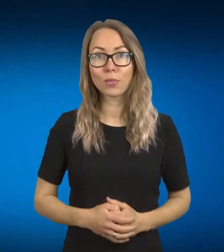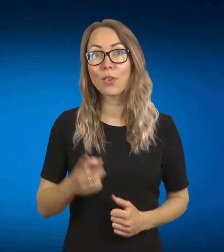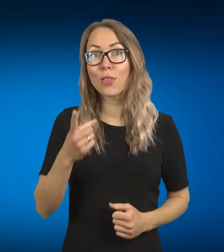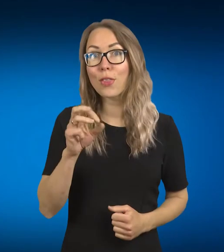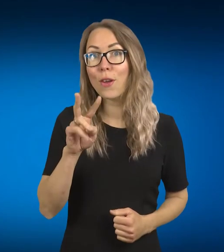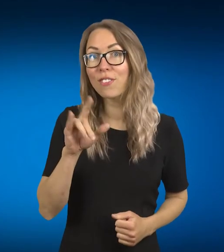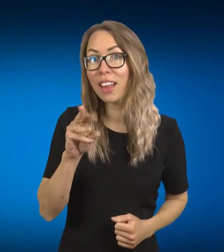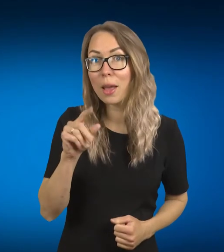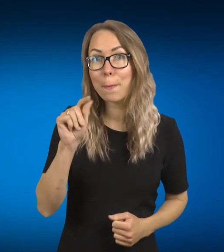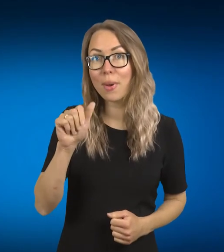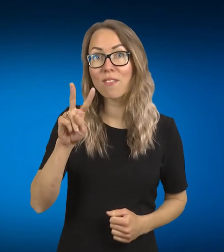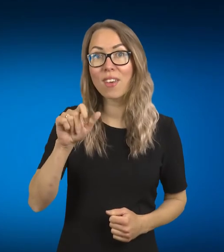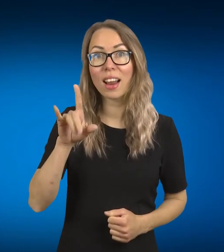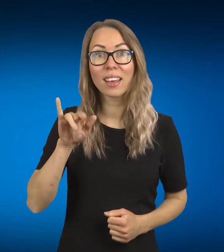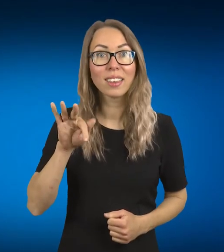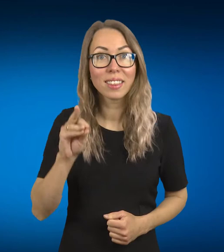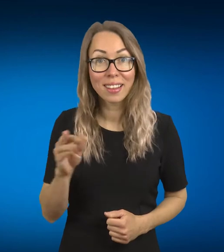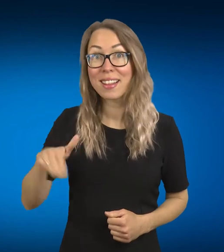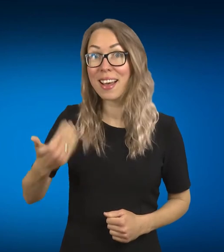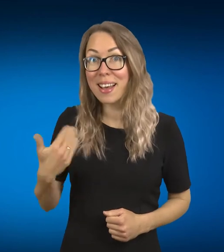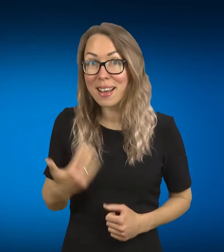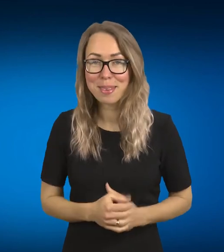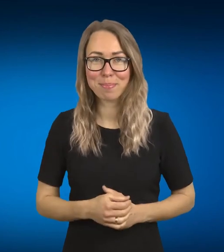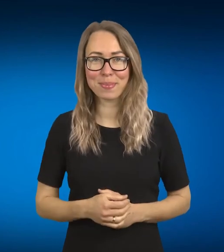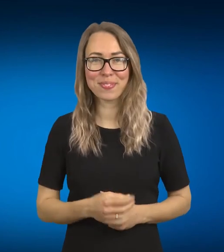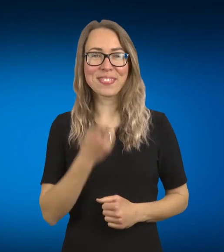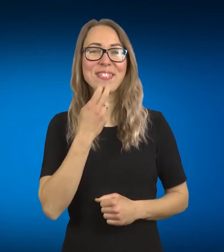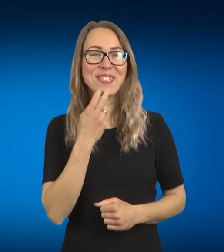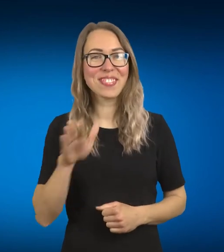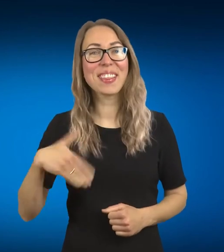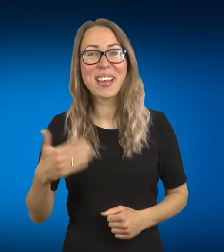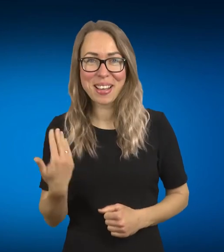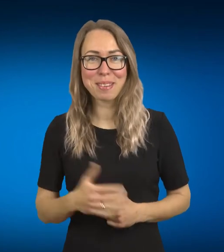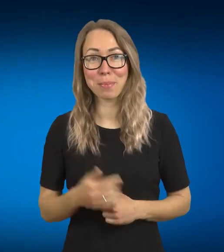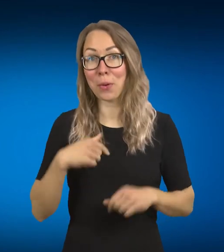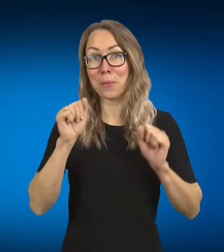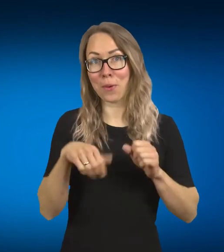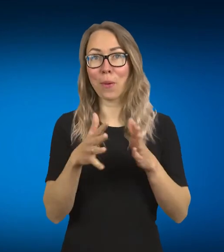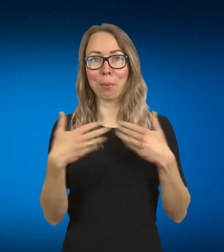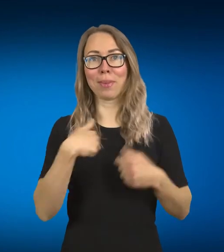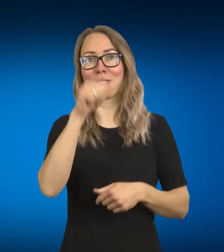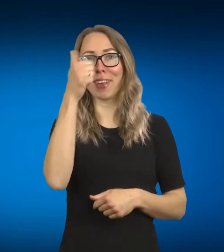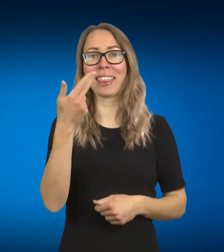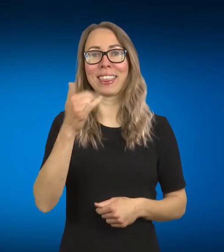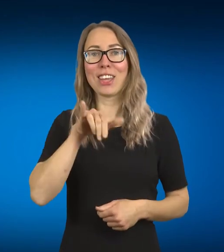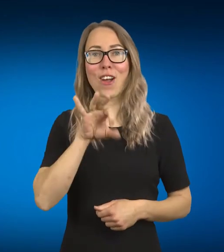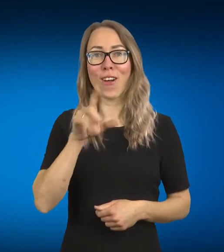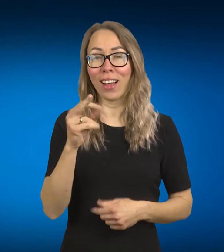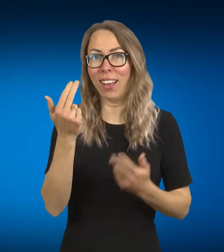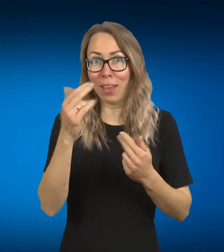Dabylė, pavalkytė. Labas, Dabylė. Labas. Pabūs ir Nijolė šiandien. Galės